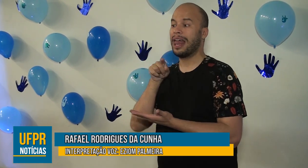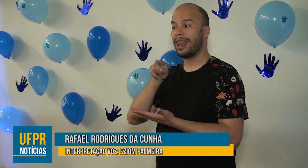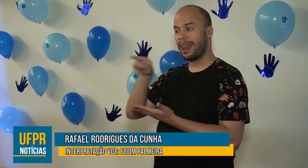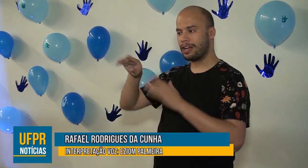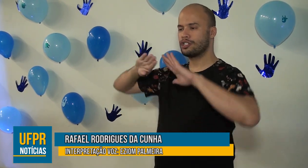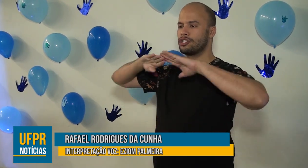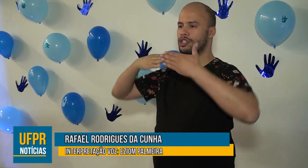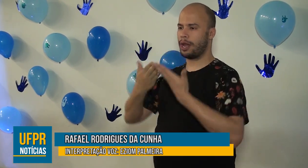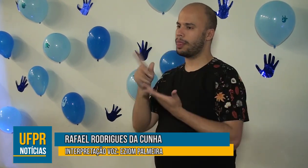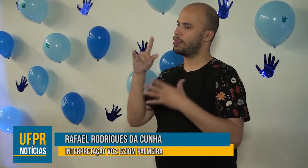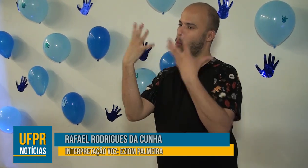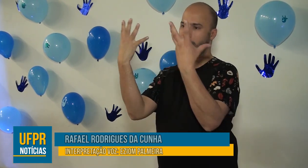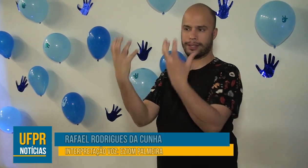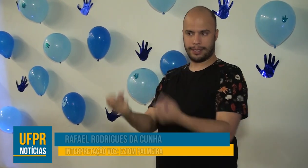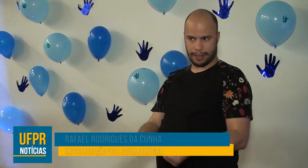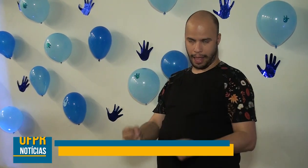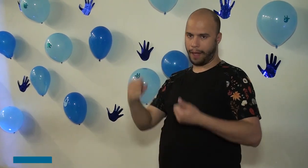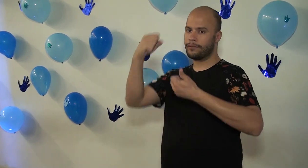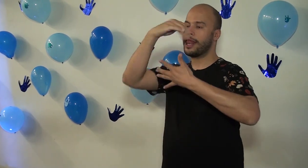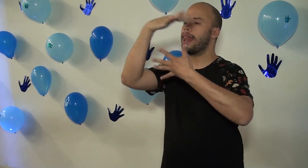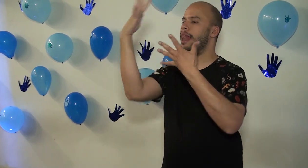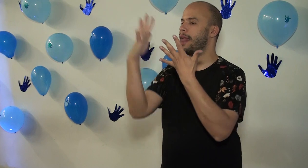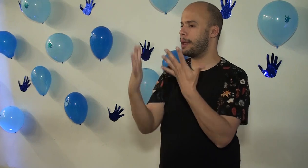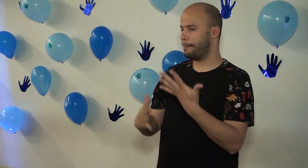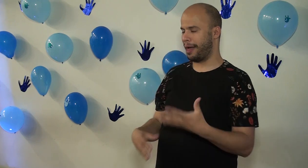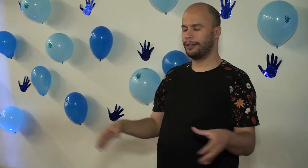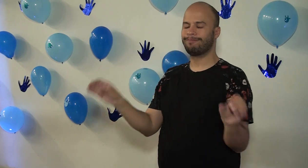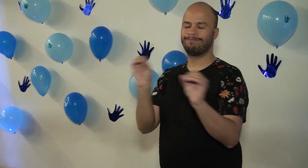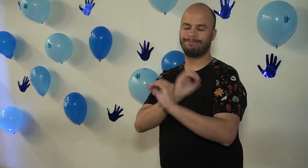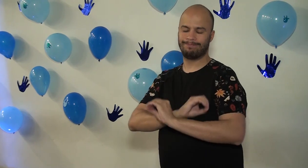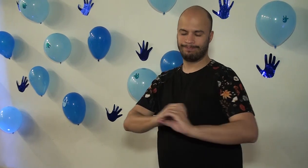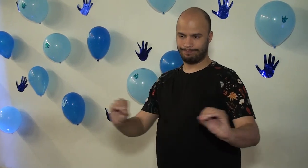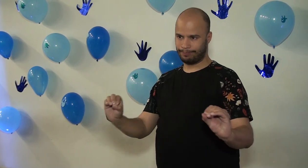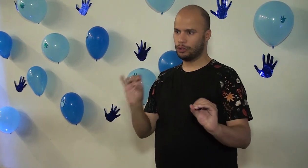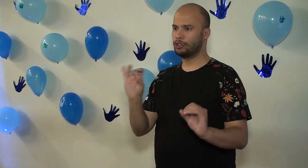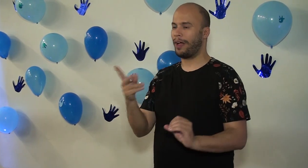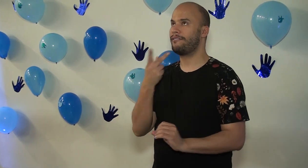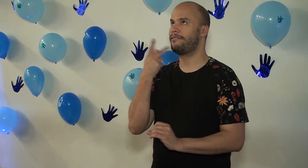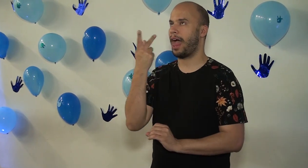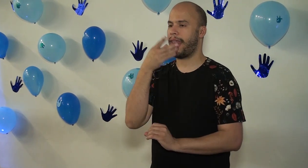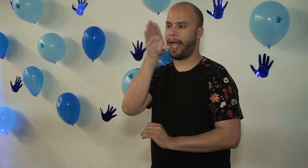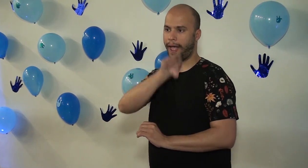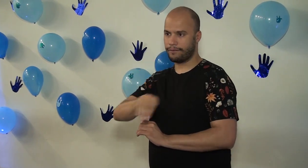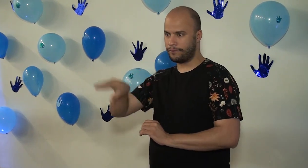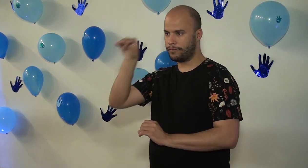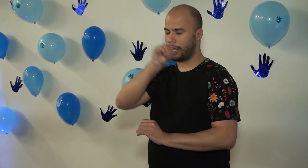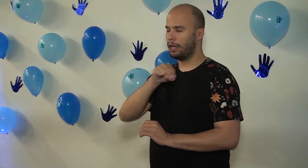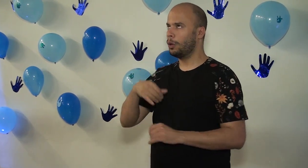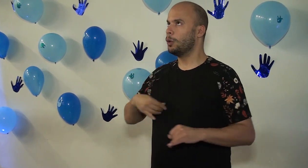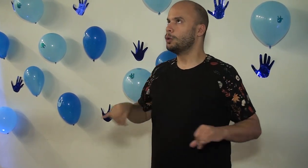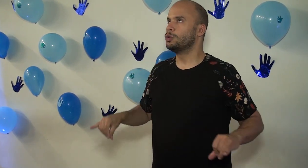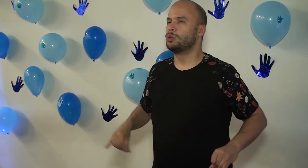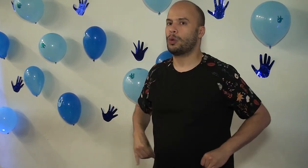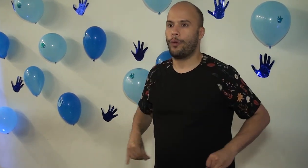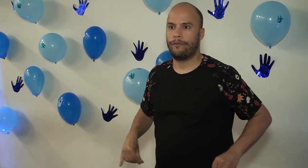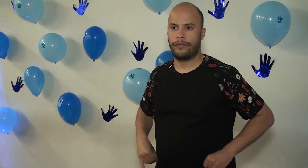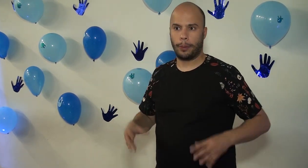E lá na escola não aceitava a Libras, nada. Então, só a gente tinha que oralizar, a sofria